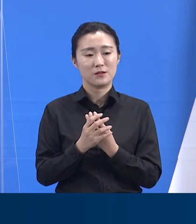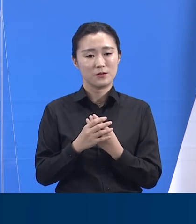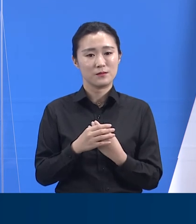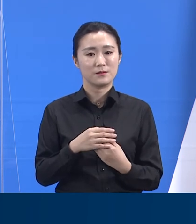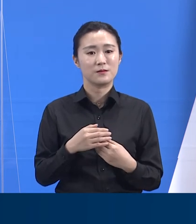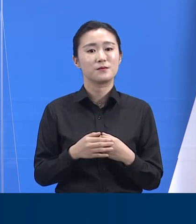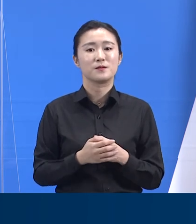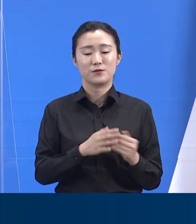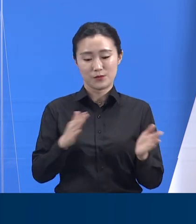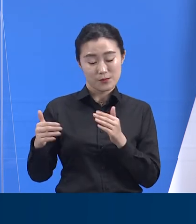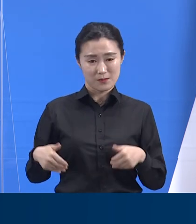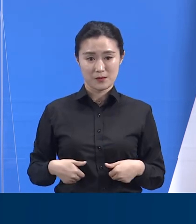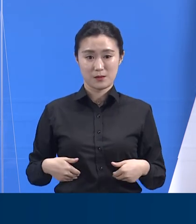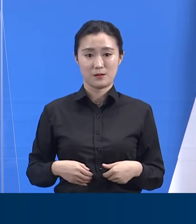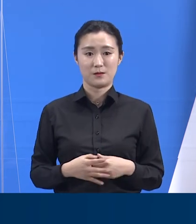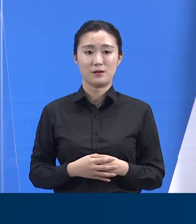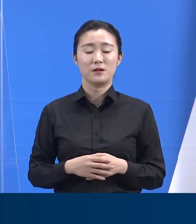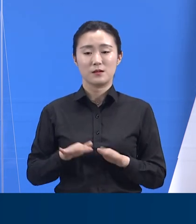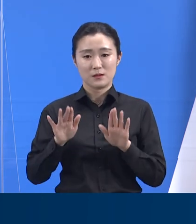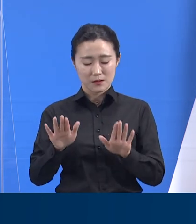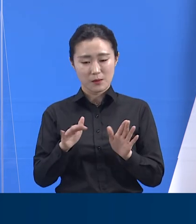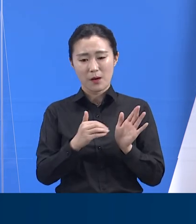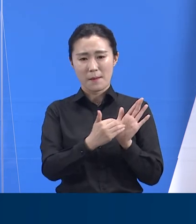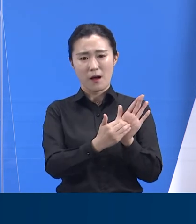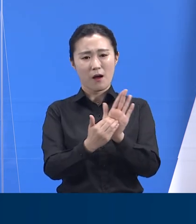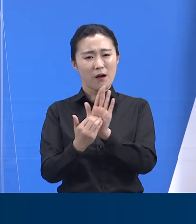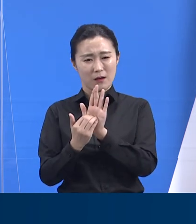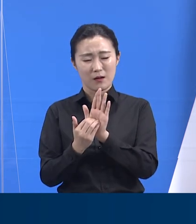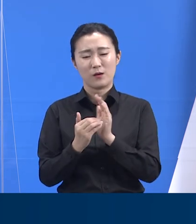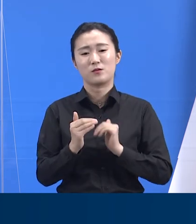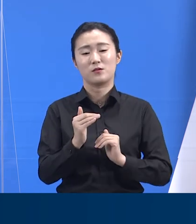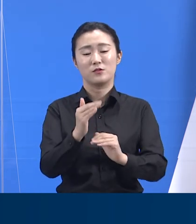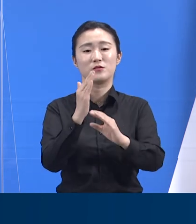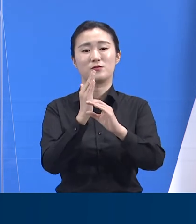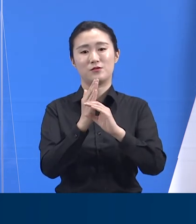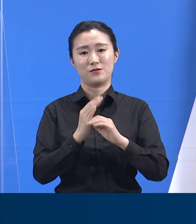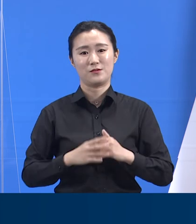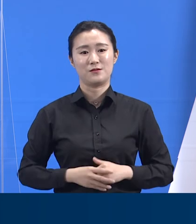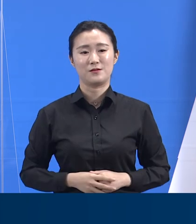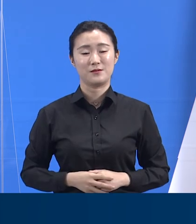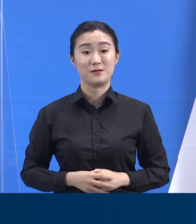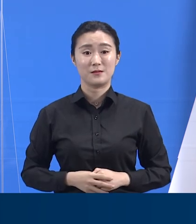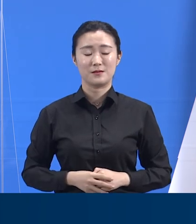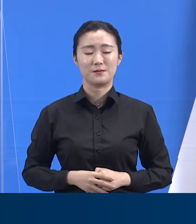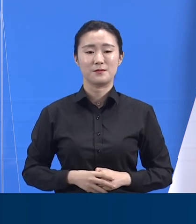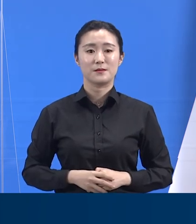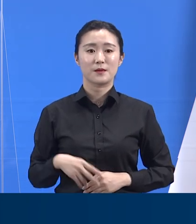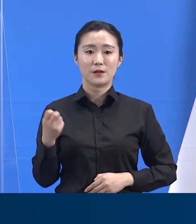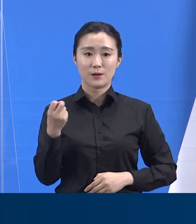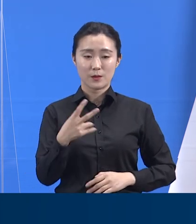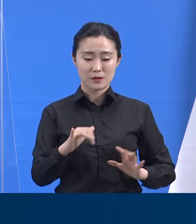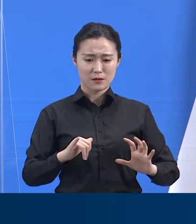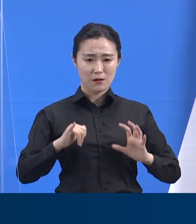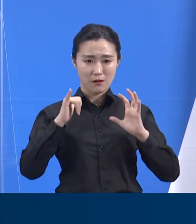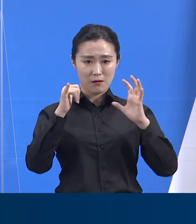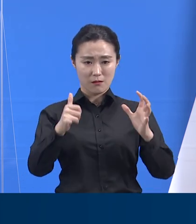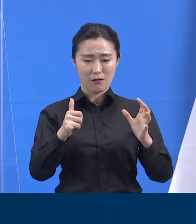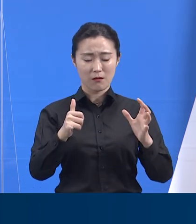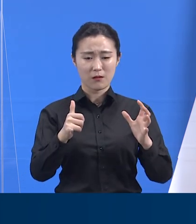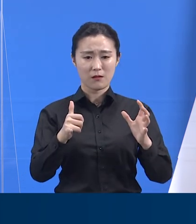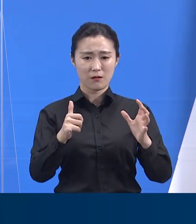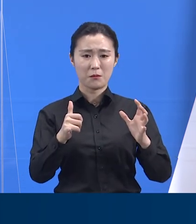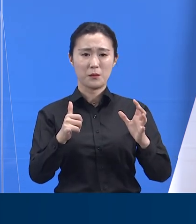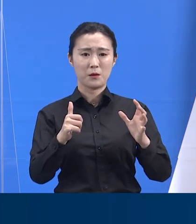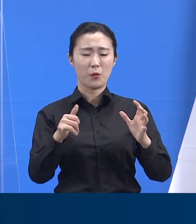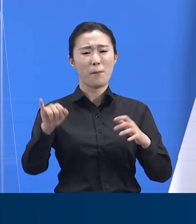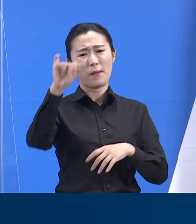방역이 진행되는 과정의 일부입니다. 더불어 전세계적으로 델타형 변이 바이러스가